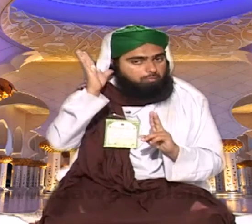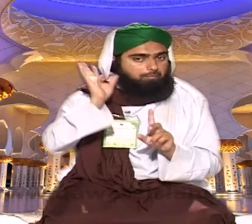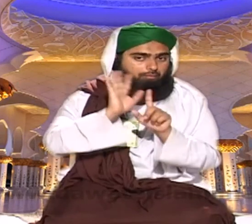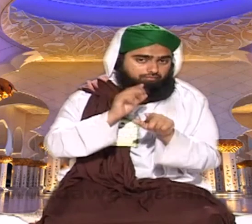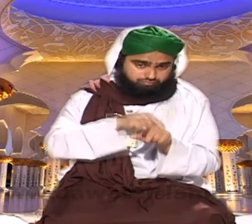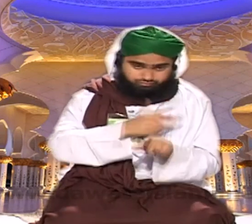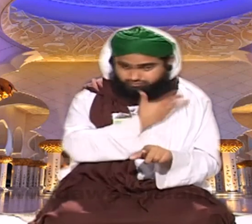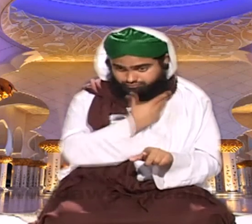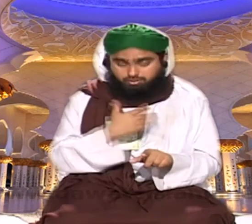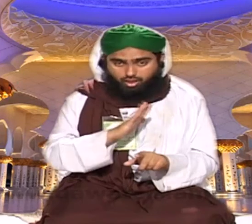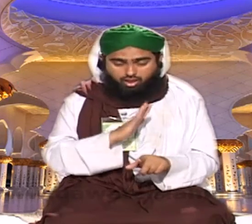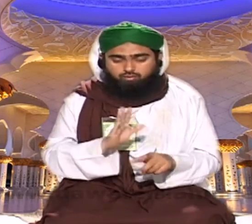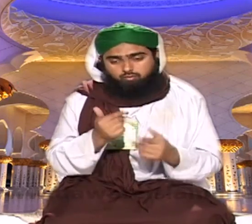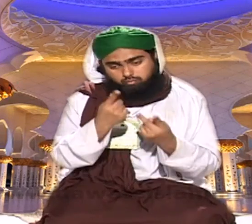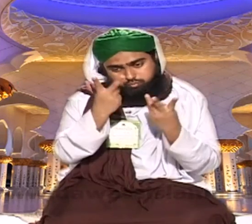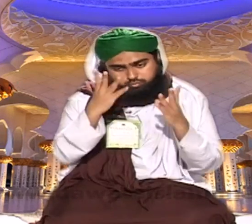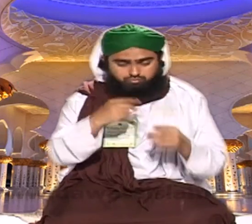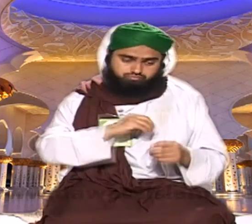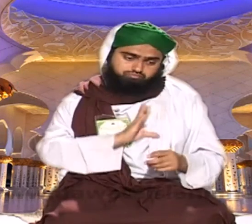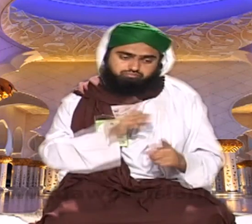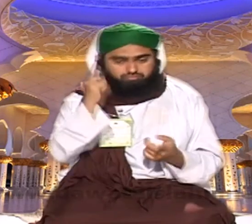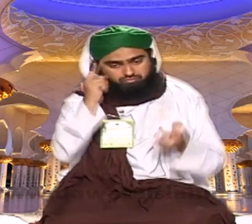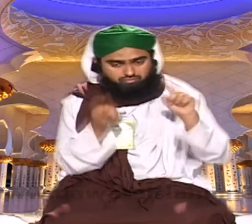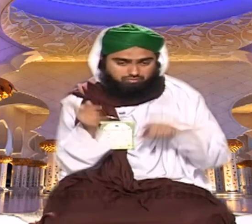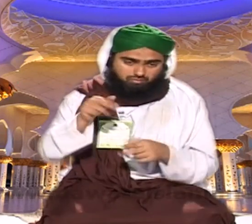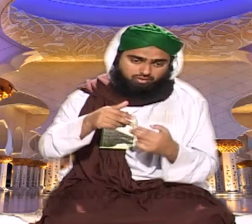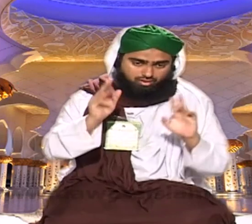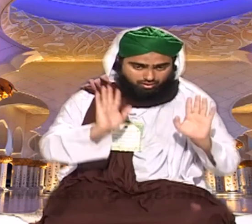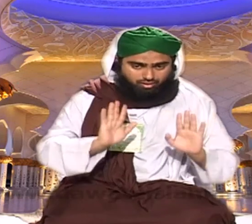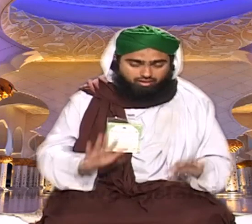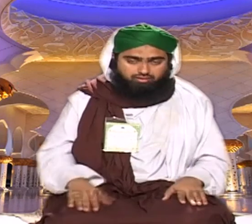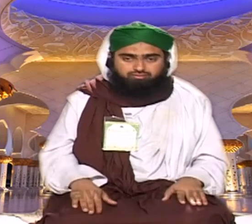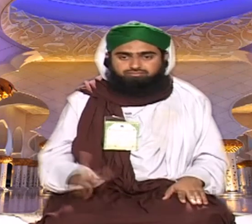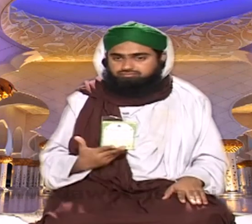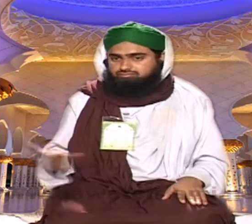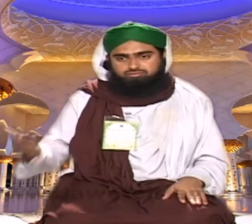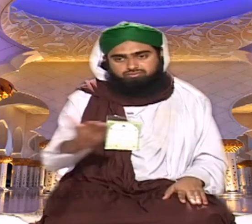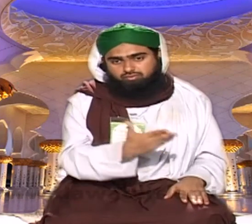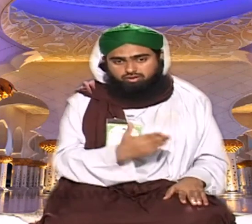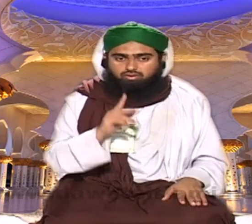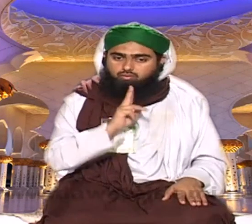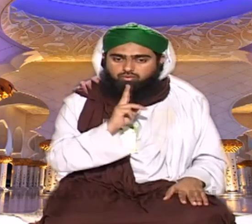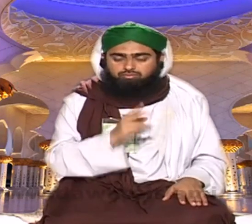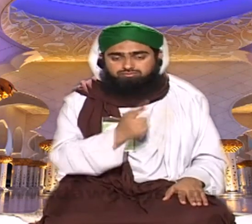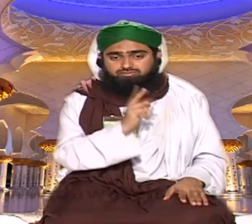تو ہزار طریقے سے کہ آپ نماز پڑھ سکتے ہیں اب بھی اگر آپ نے کہا کہ ساپ مجبوری ہے امک نہیں کھلتی